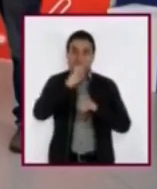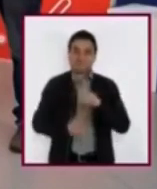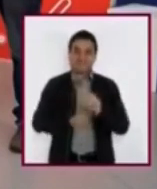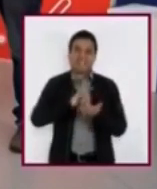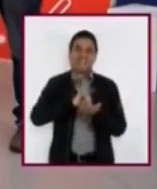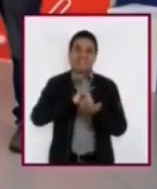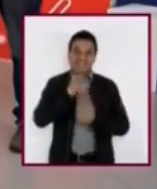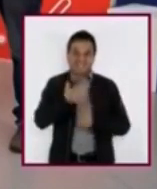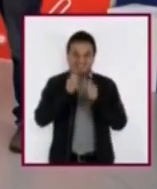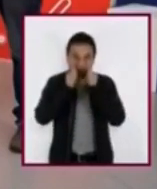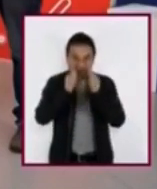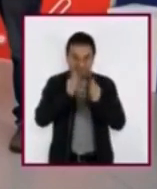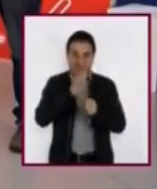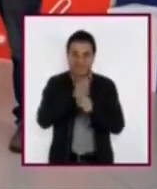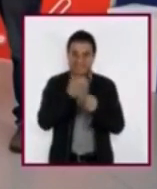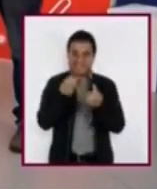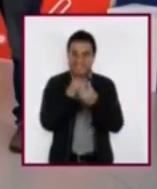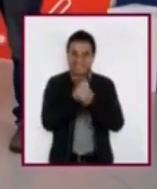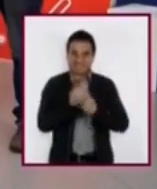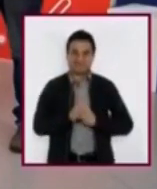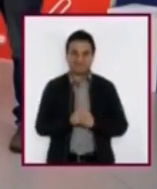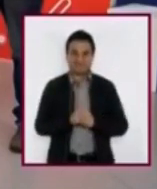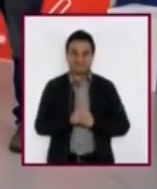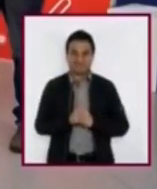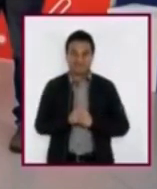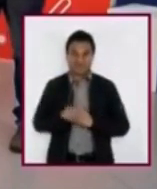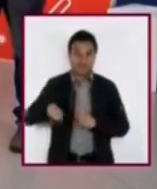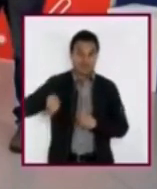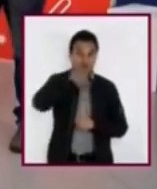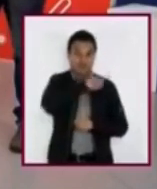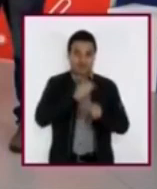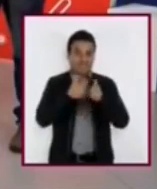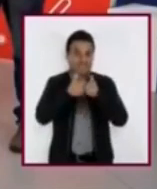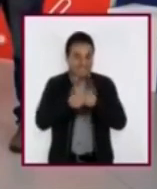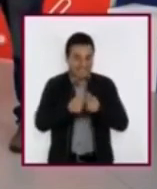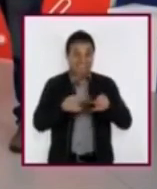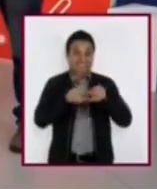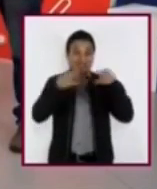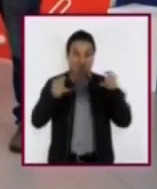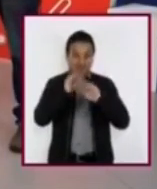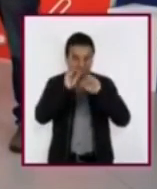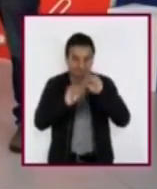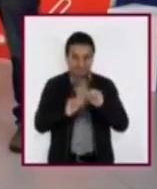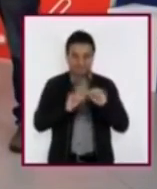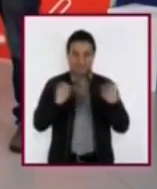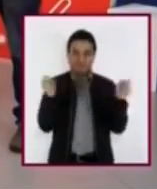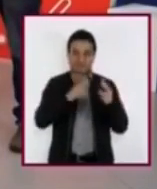habernos acompañado en esta sesión. Nosotros nos quedaremos creando esta historia. Hasta luego.